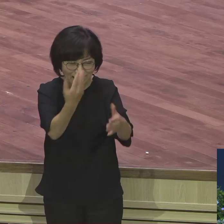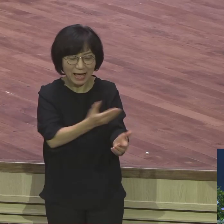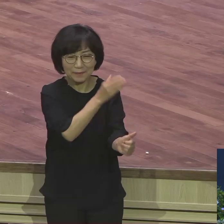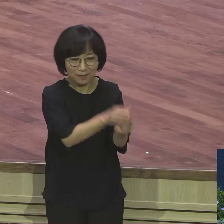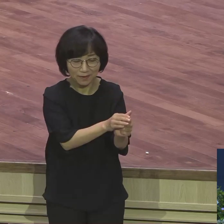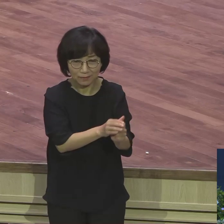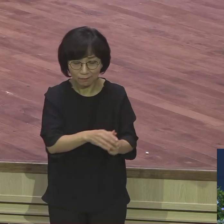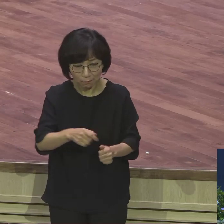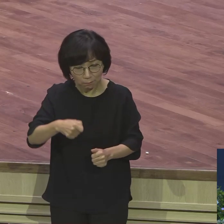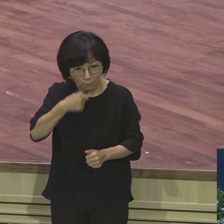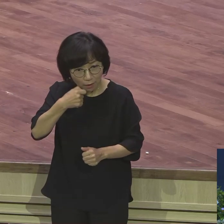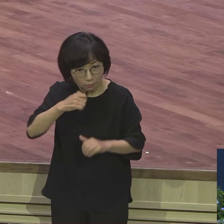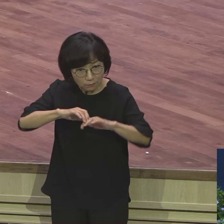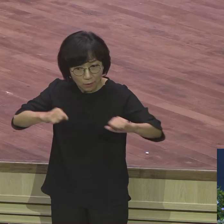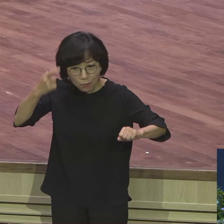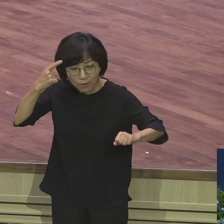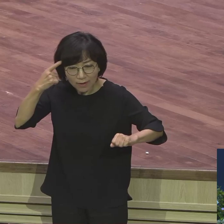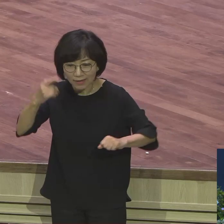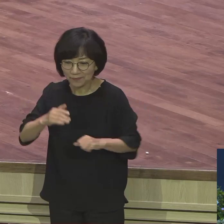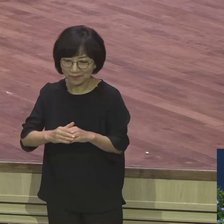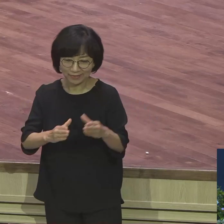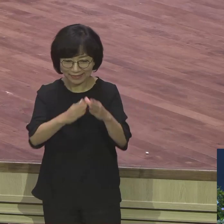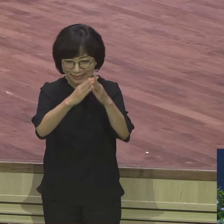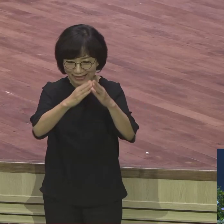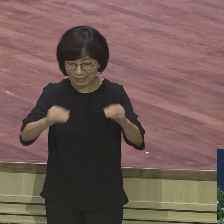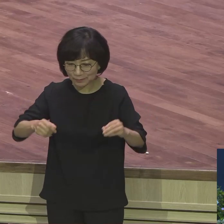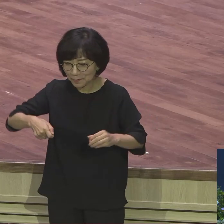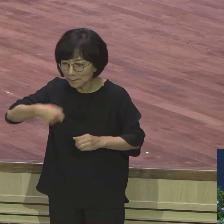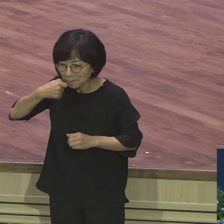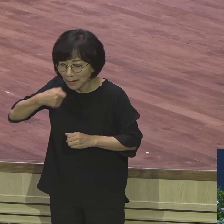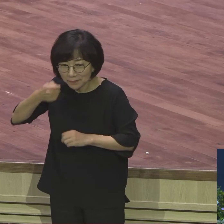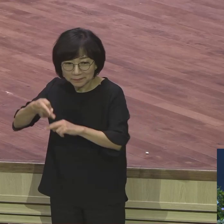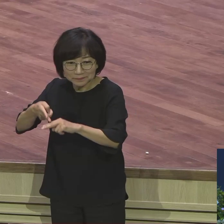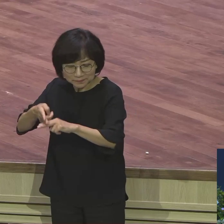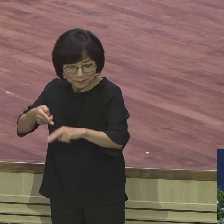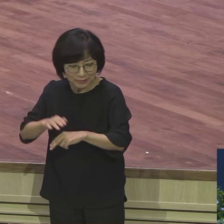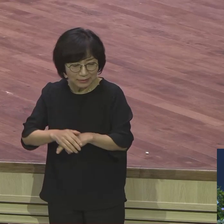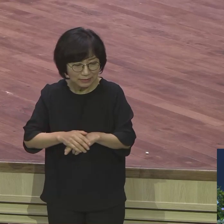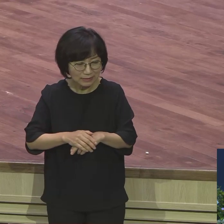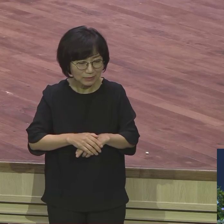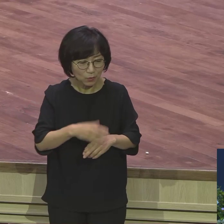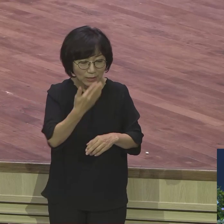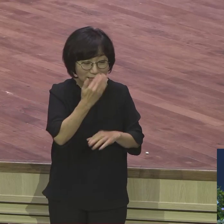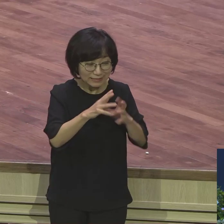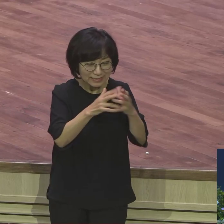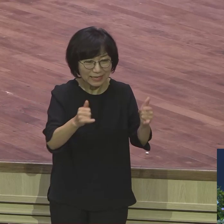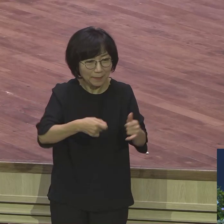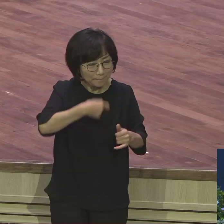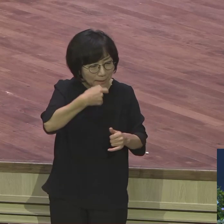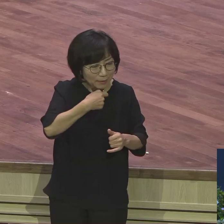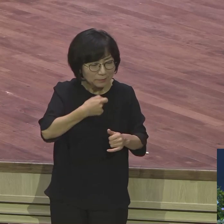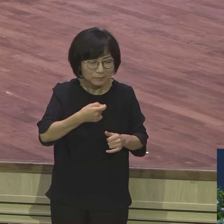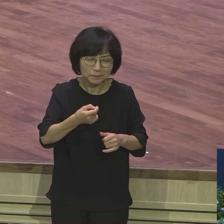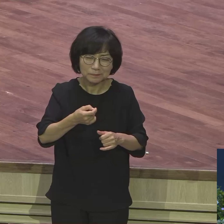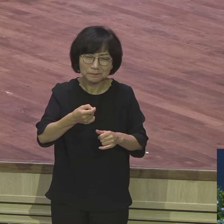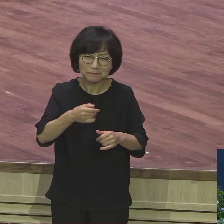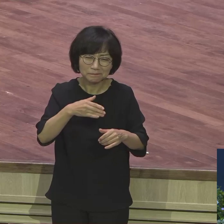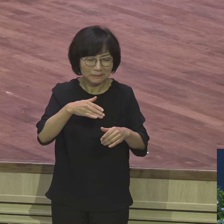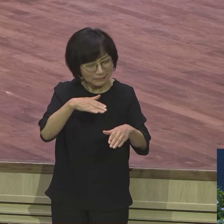애굽인과 이 히브리 이 요셉은 식사가 달라요 그것밖에 차이 없어요 그런데